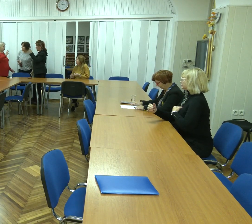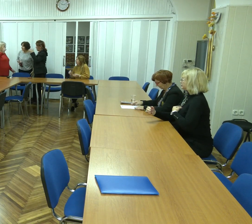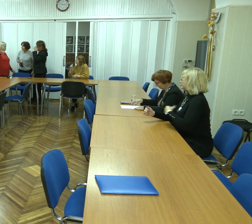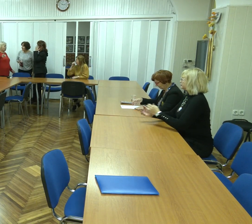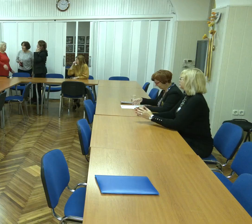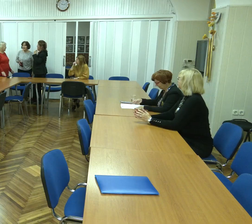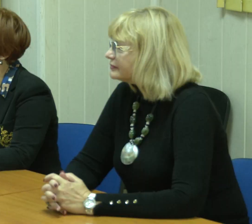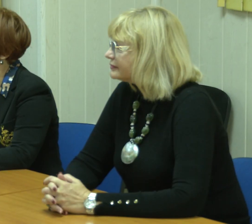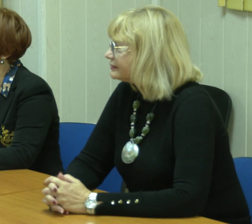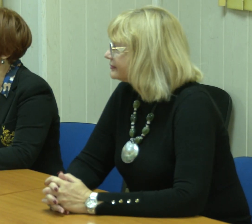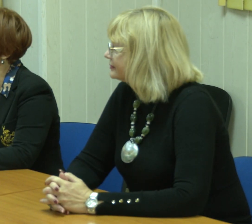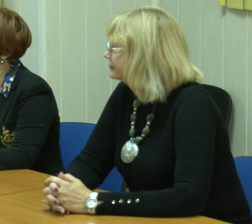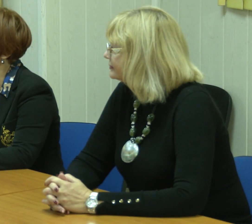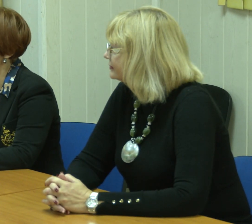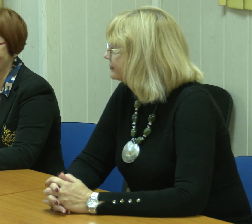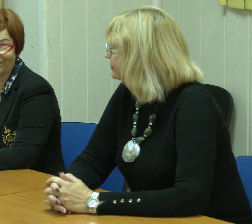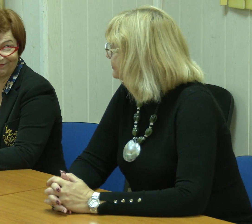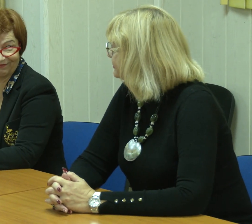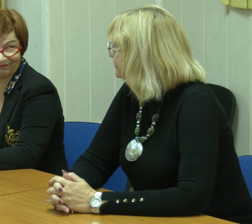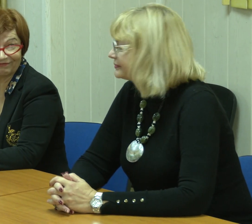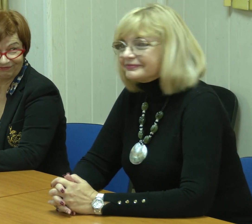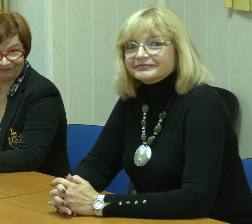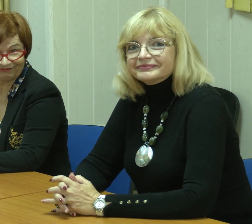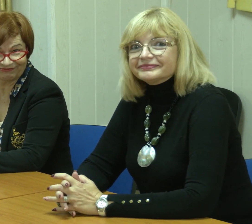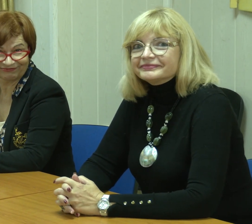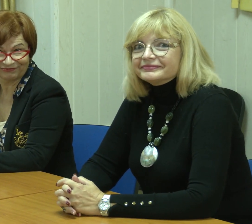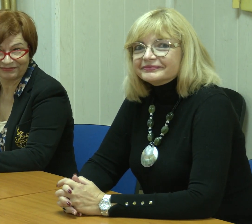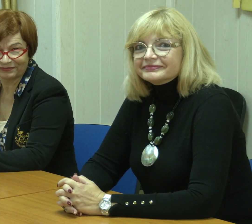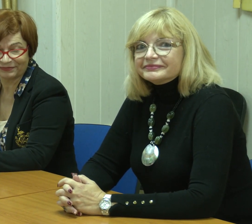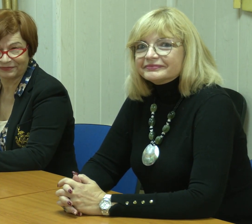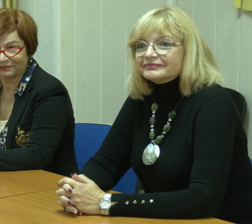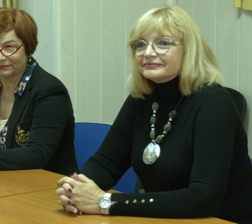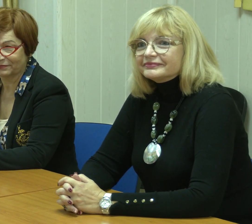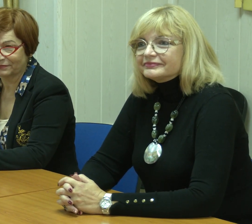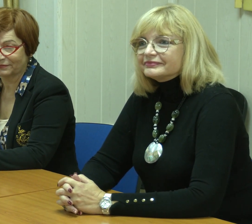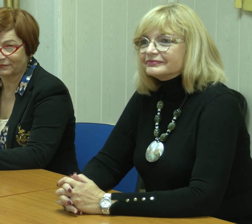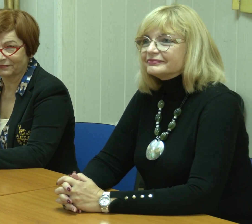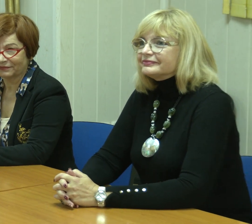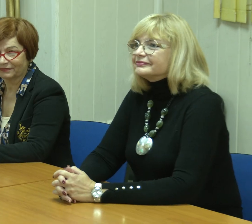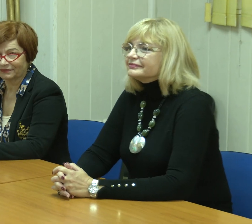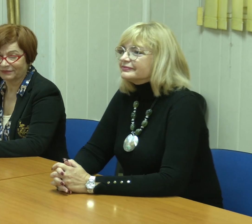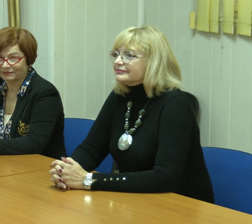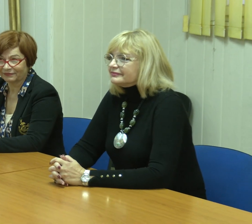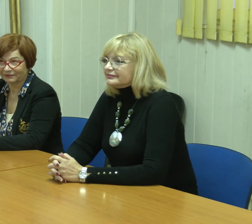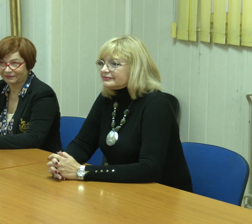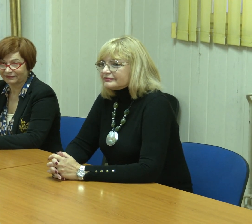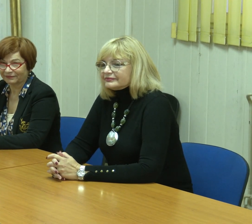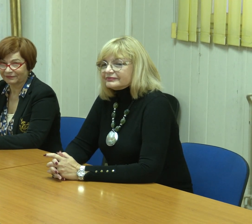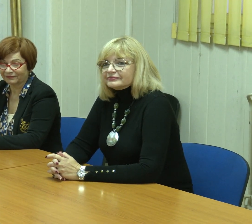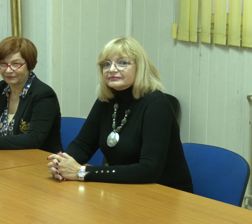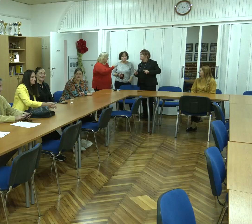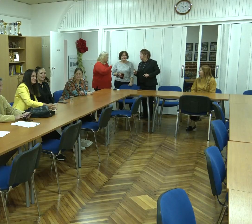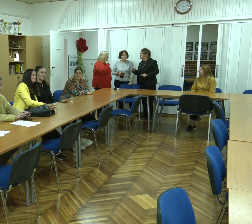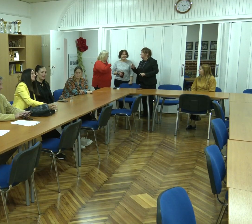gluhih i nagluhih prikupljala su se prodajom ulaznica, donacijama prije i poslje koncerta ili pak direktnim uplatama